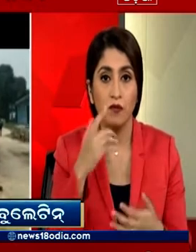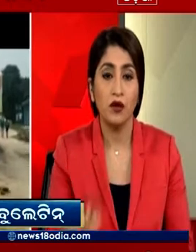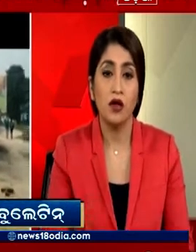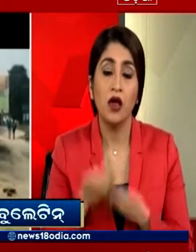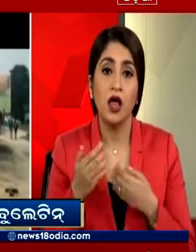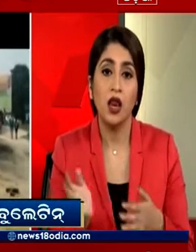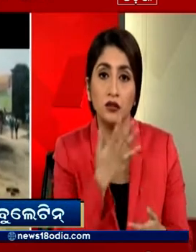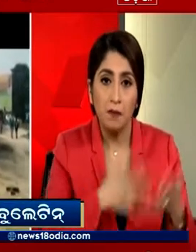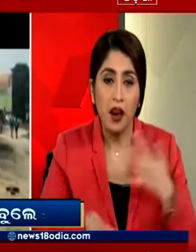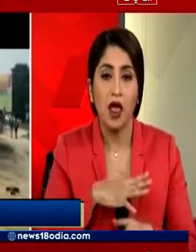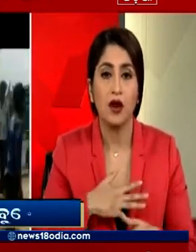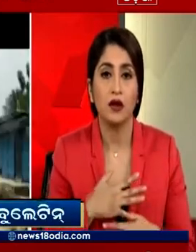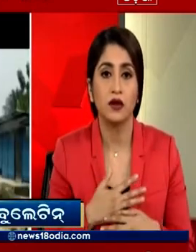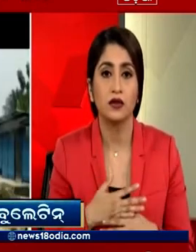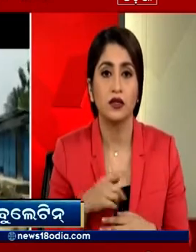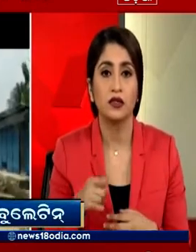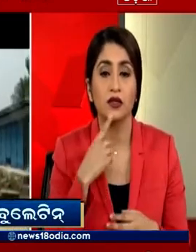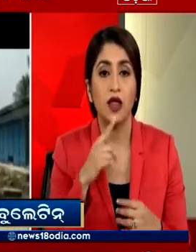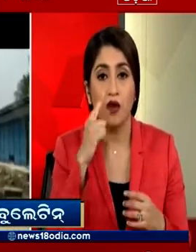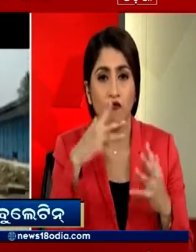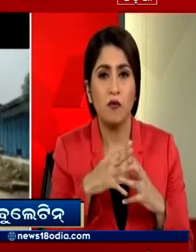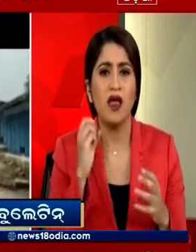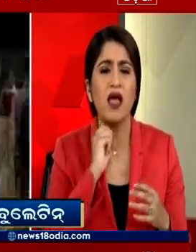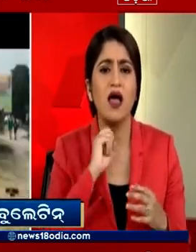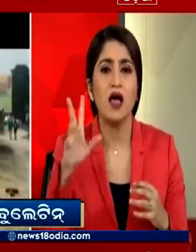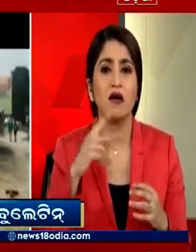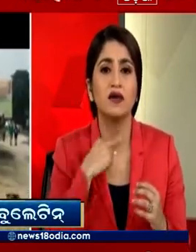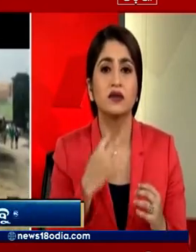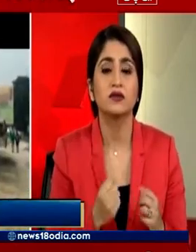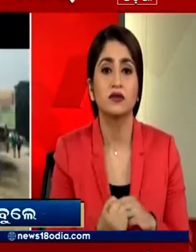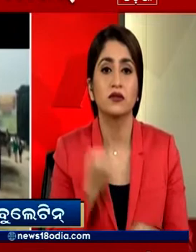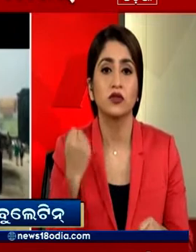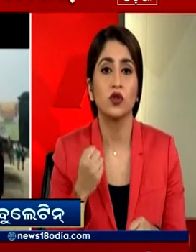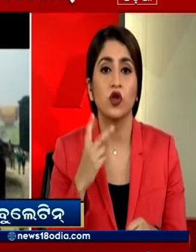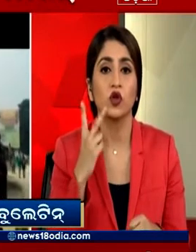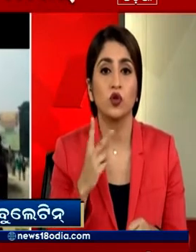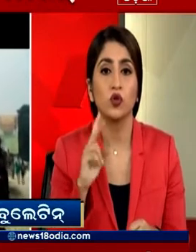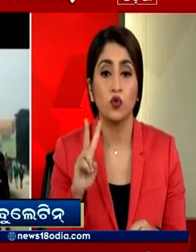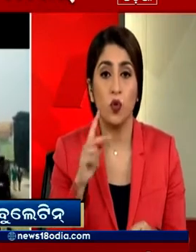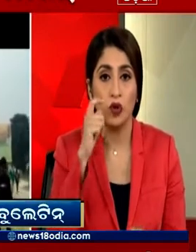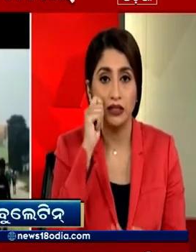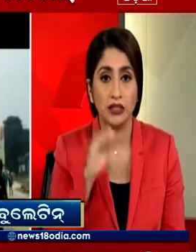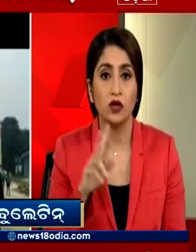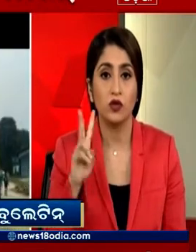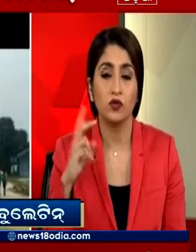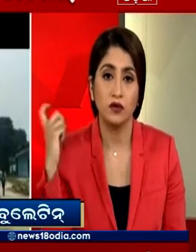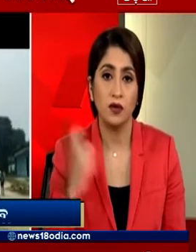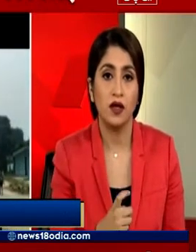कर ले जाने की धमकी देने लगा इस बीच महिला ने शोर मचा दिया जिसके बाद महिला के दो बेटों ने पुलिस वाले को